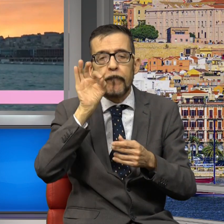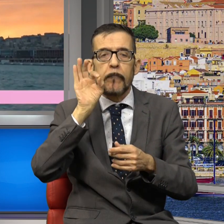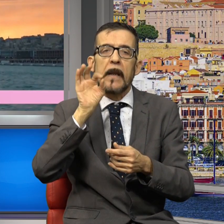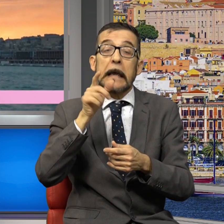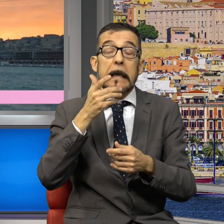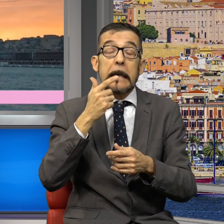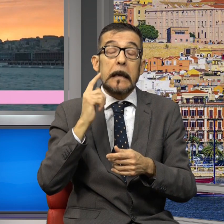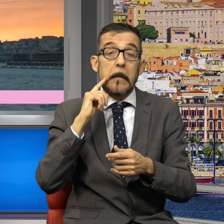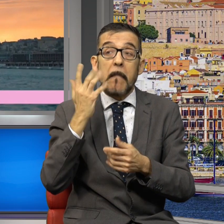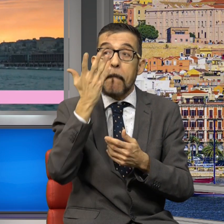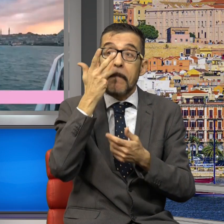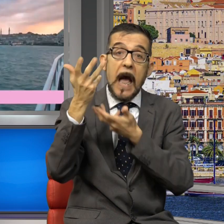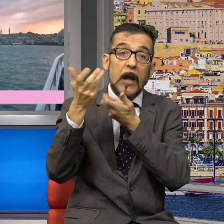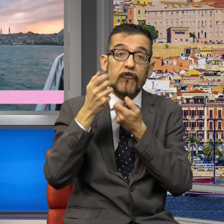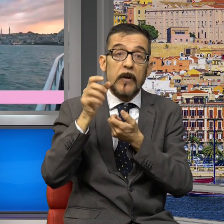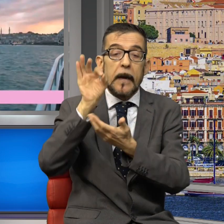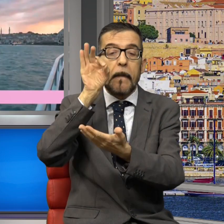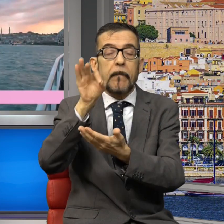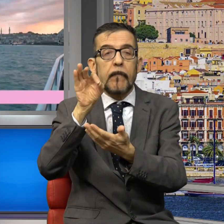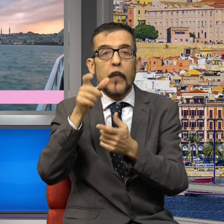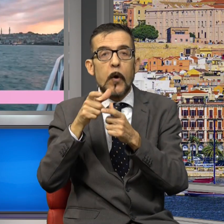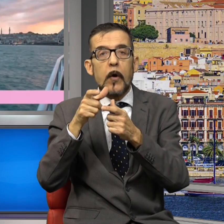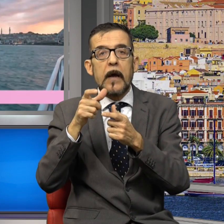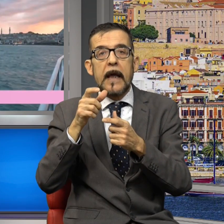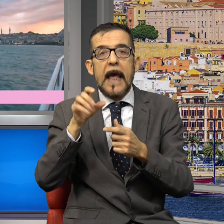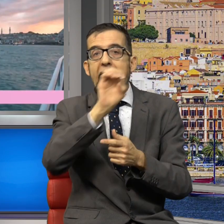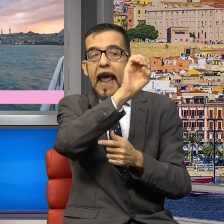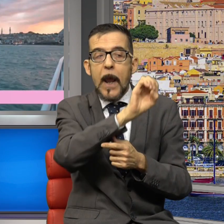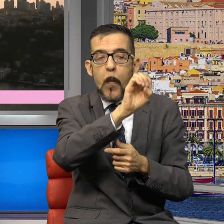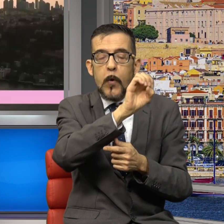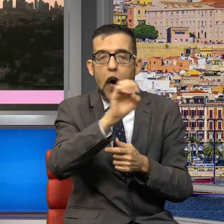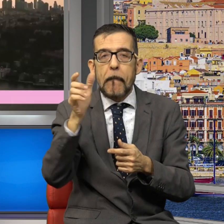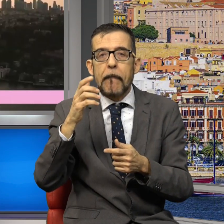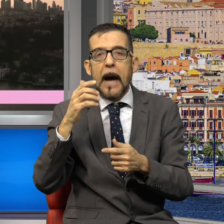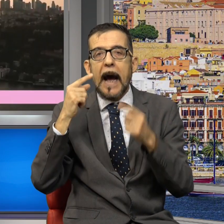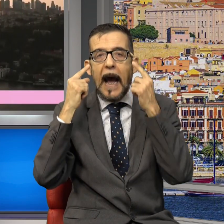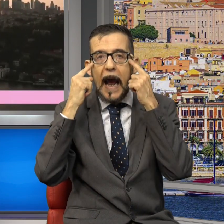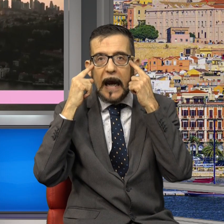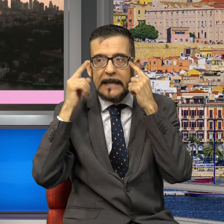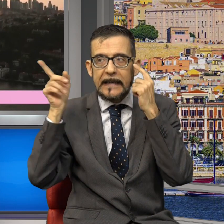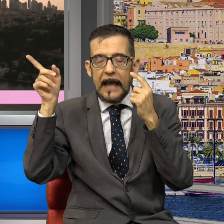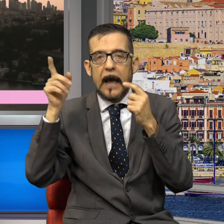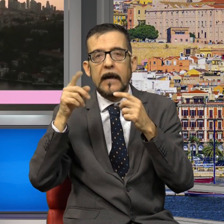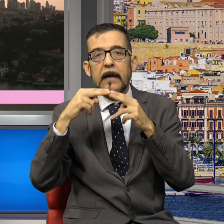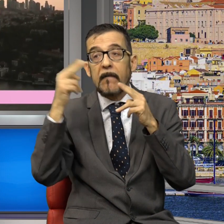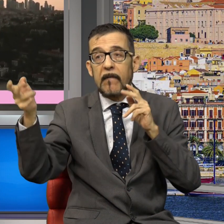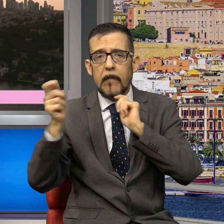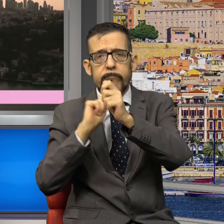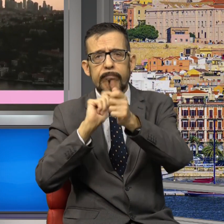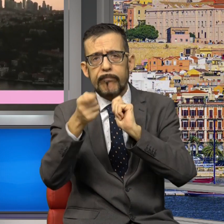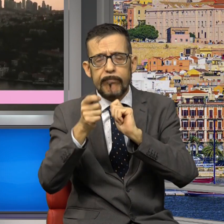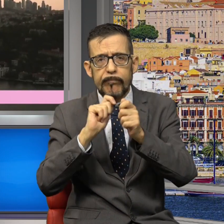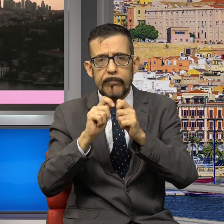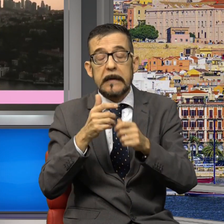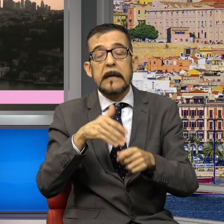privilegiata della Turchia tra Europa e Asia che ha per prospettive per il turismo e per flussi turistici importanti grazie a potenziali